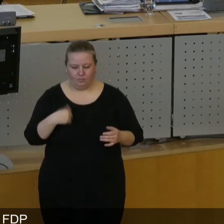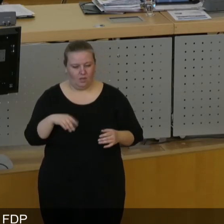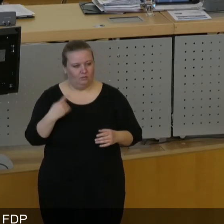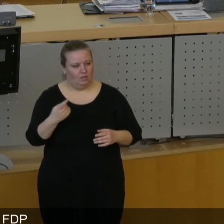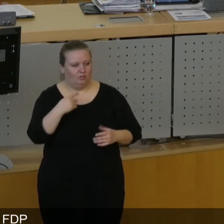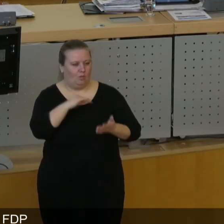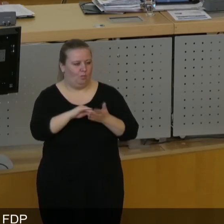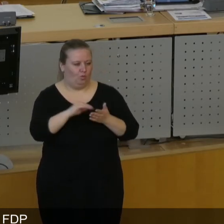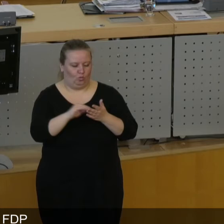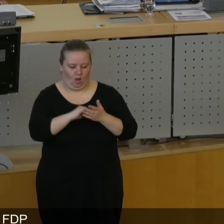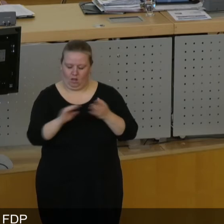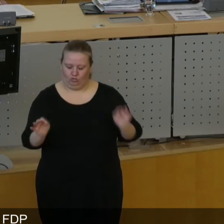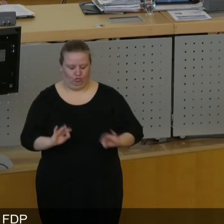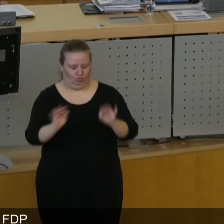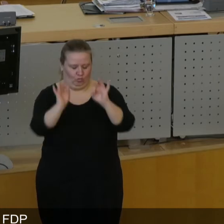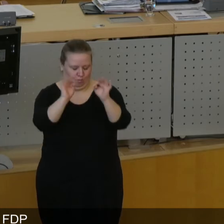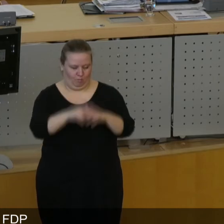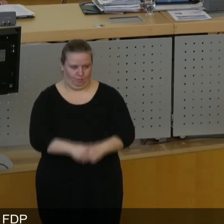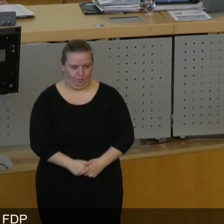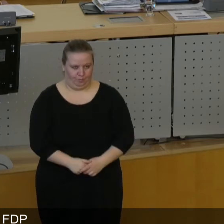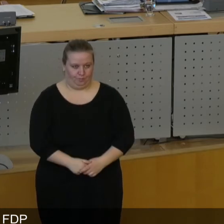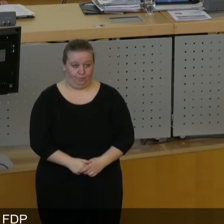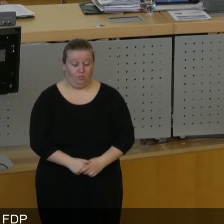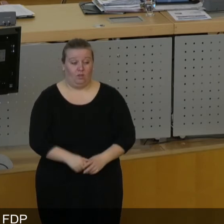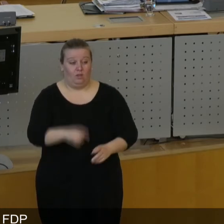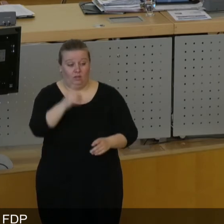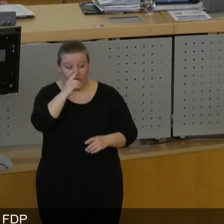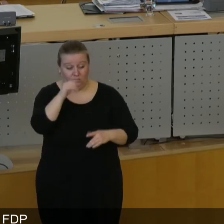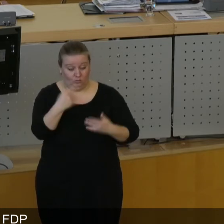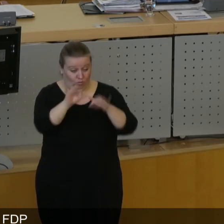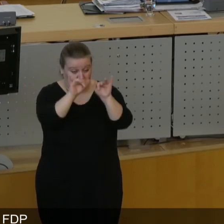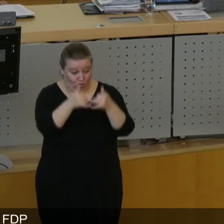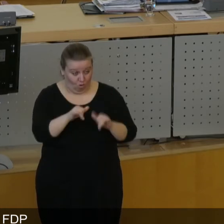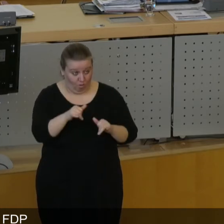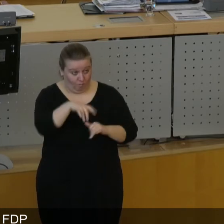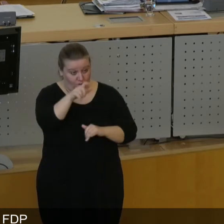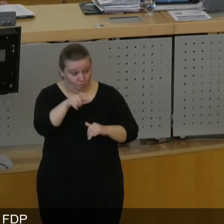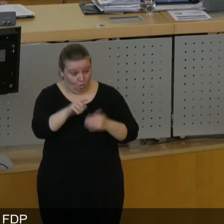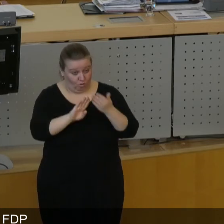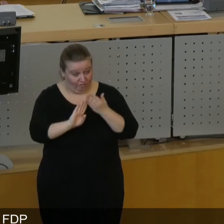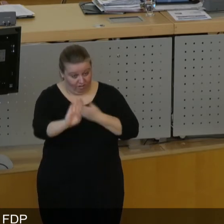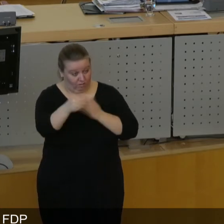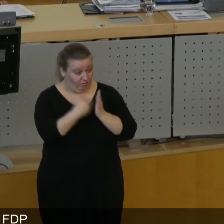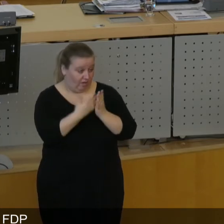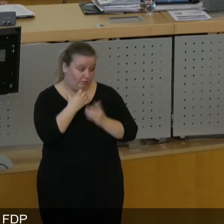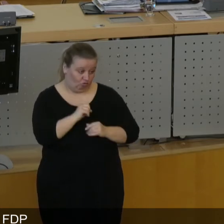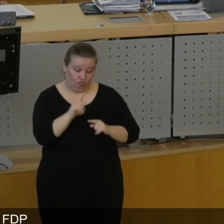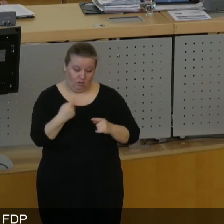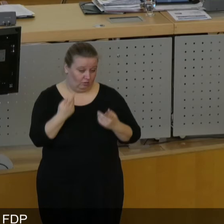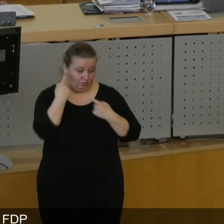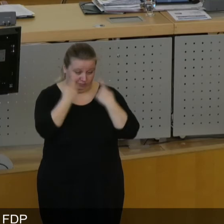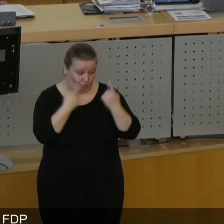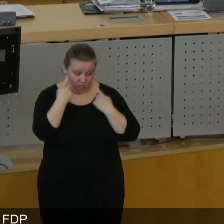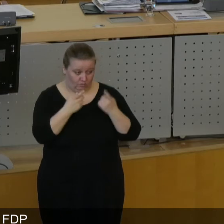bürokratisches Monstrum bezeichnet hat. Wenn Sie in dieser Weise Bürgerferne unter Beweis stellen, dürfen Sie sich nicht